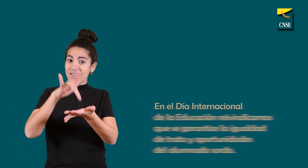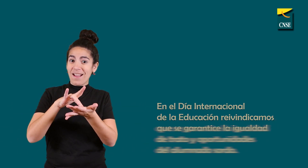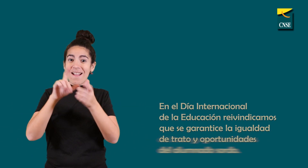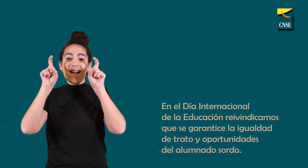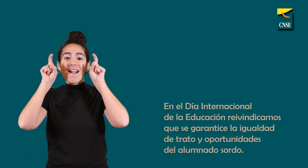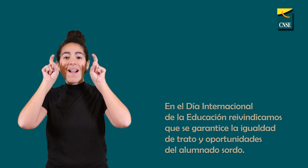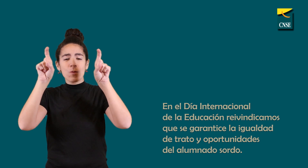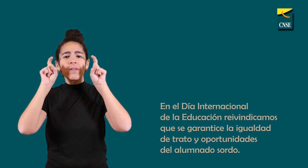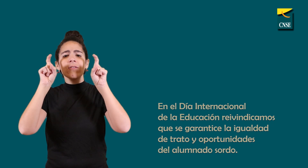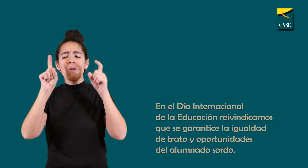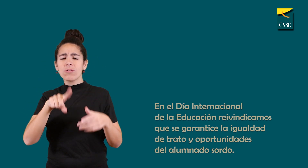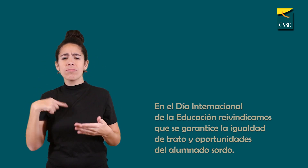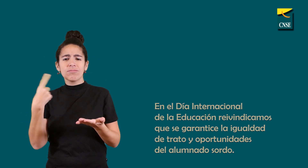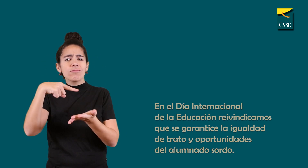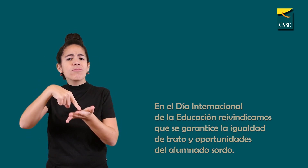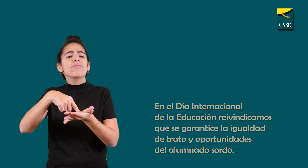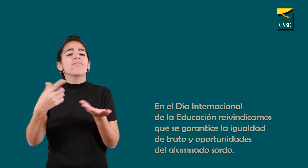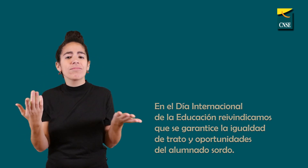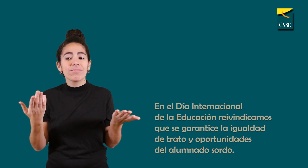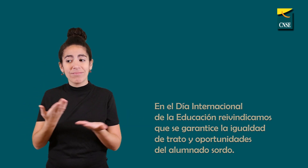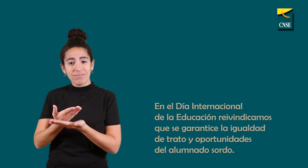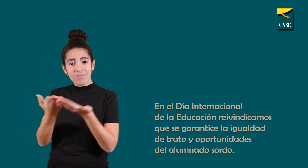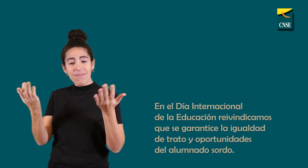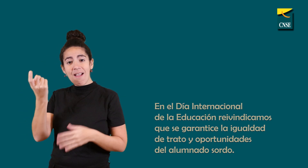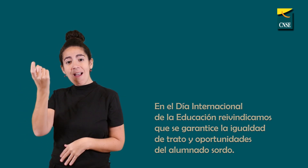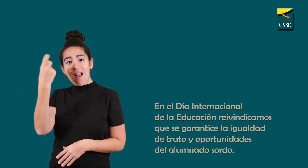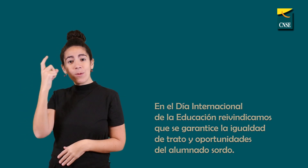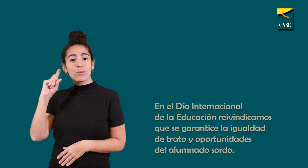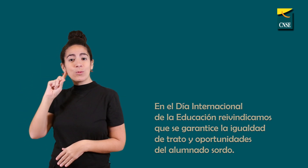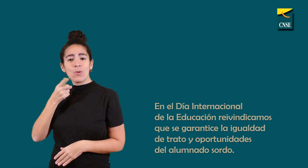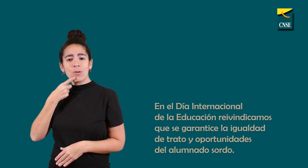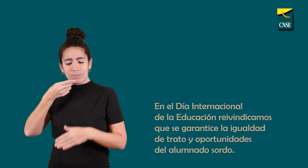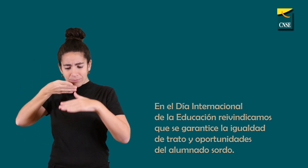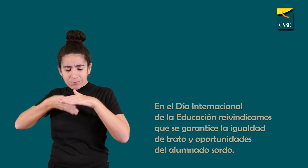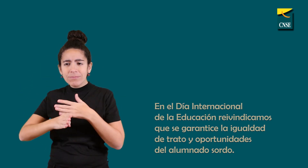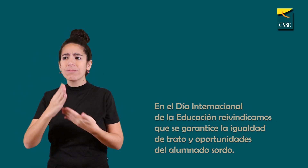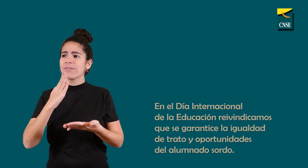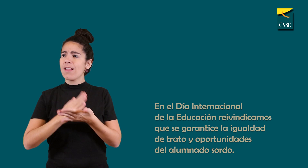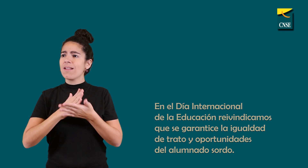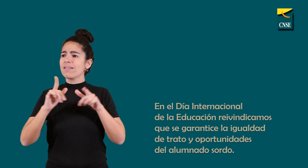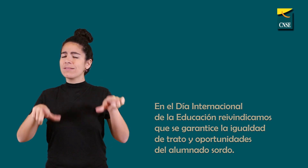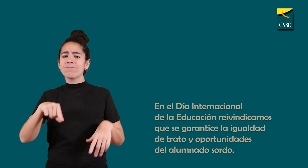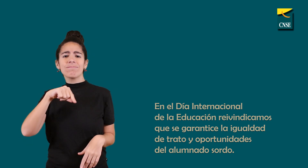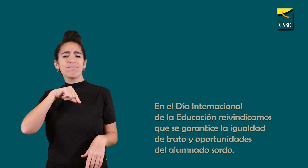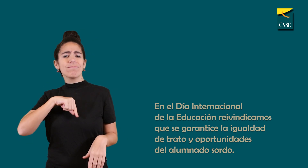En el Día Internacional de la Educación, reivindicamos que se garantice la igualdad de trato y